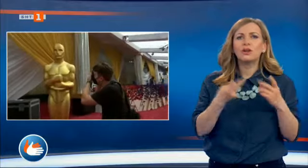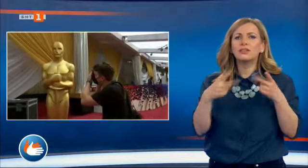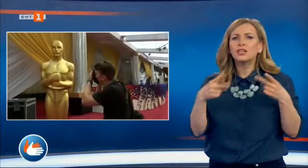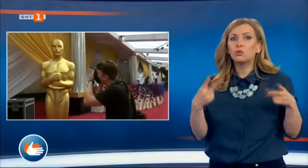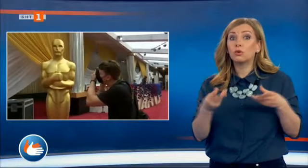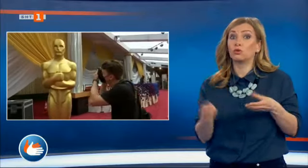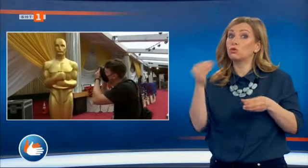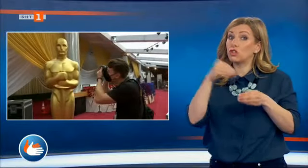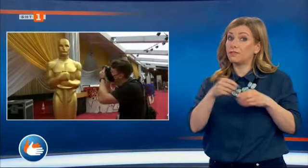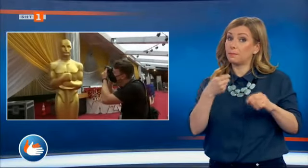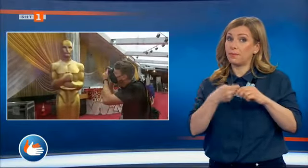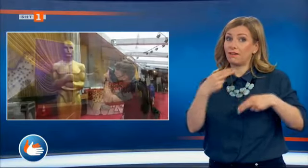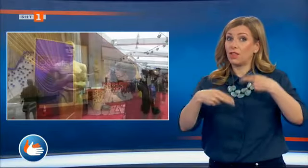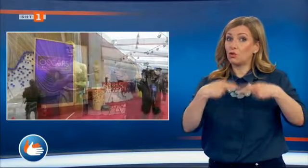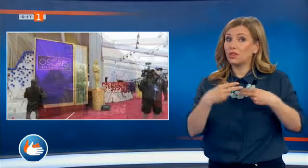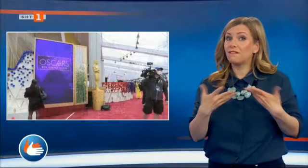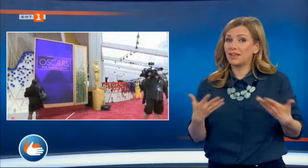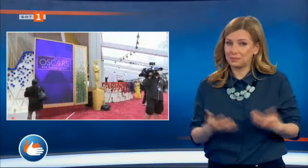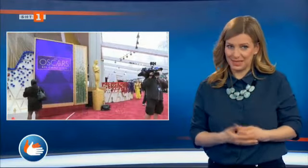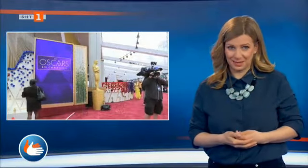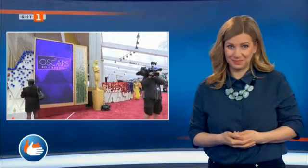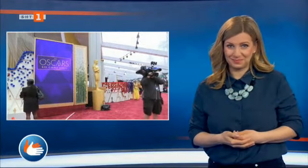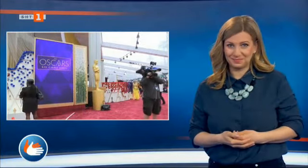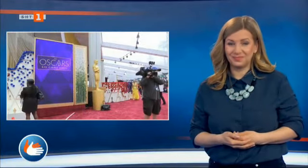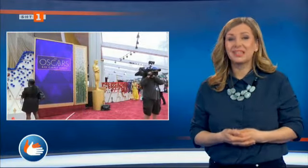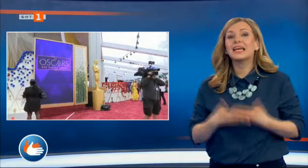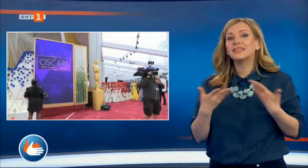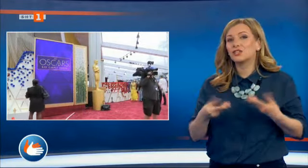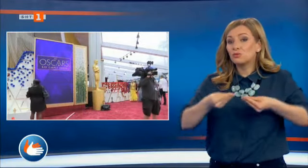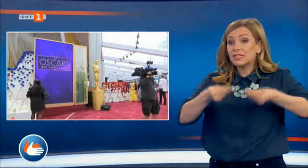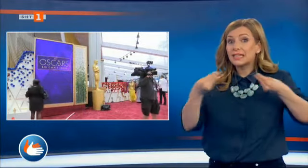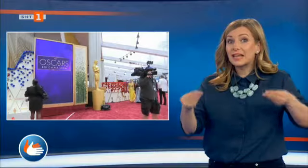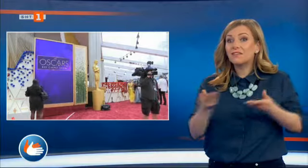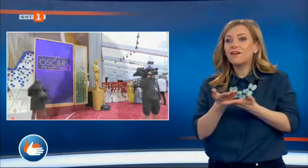участвали в изработването на филмите, като се раздават в различни категории.